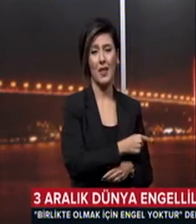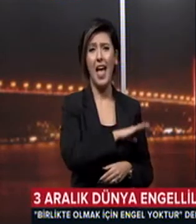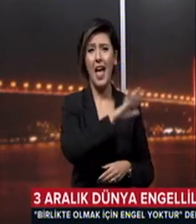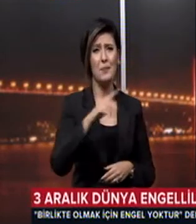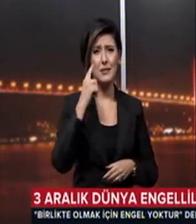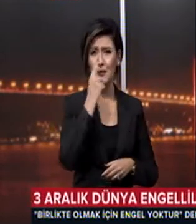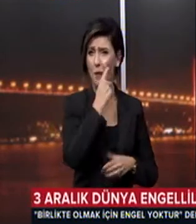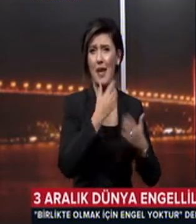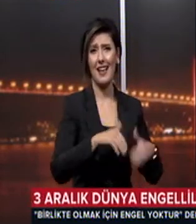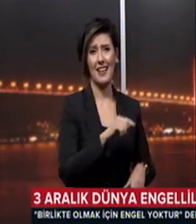engelli